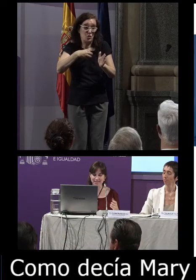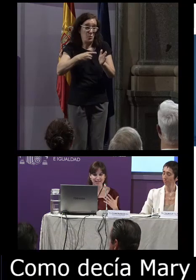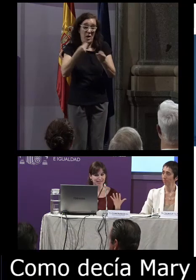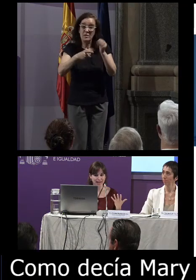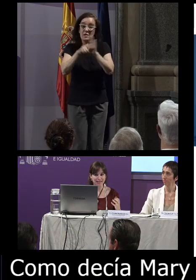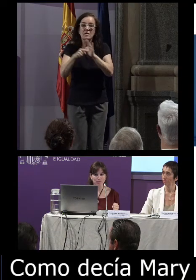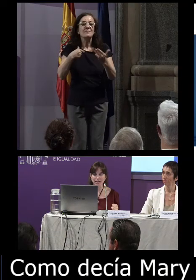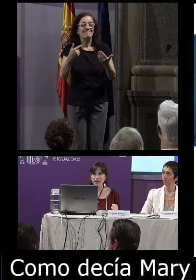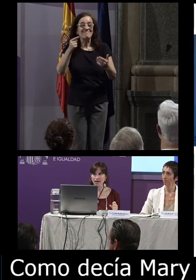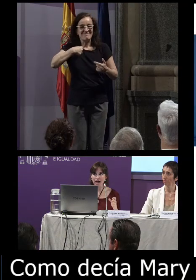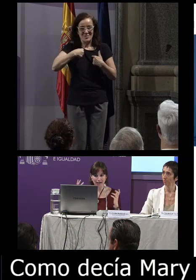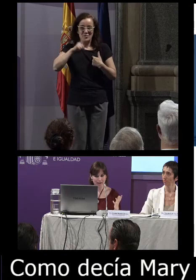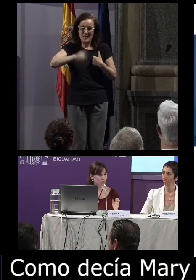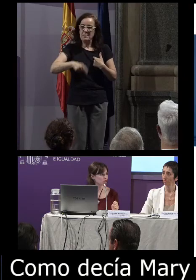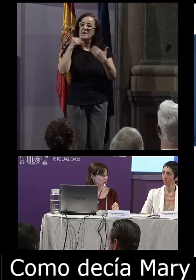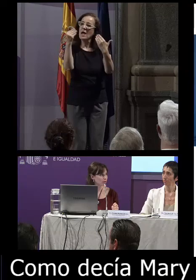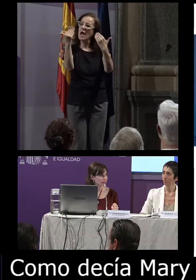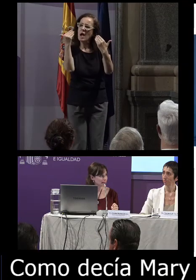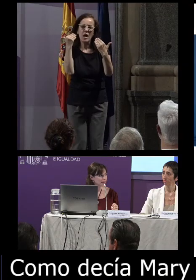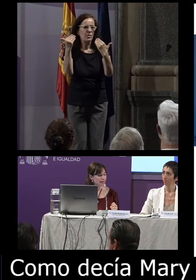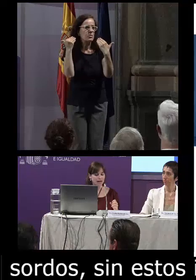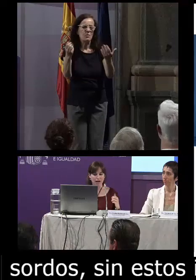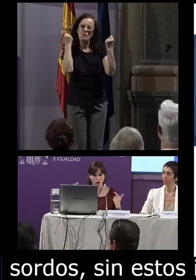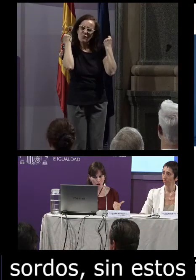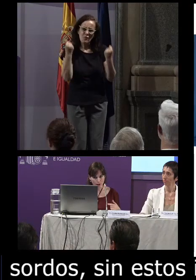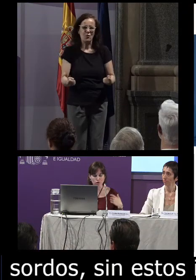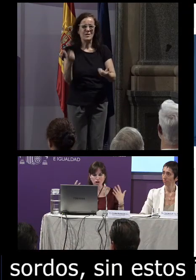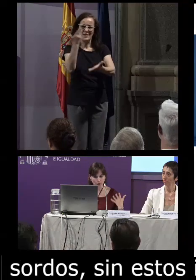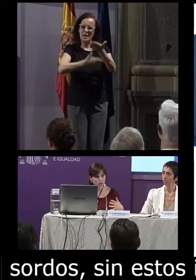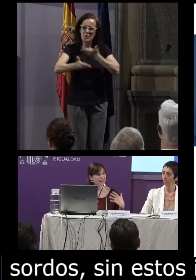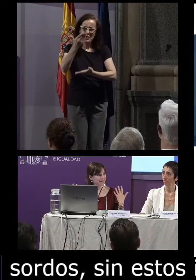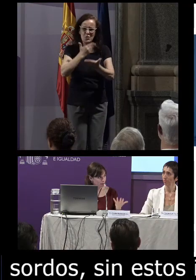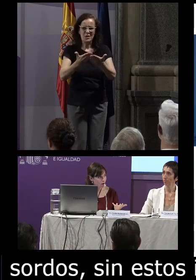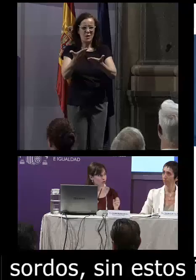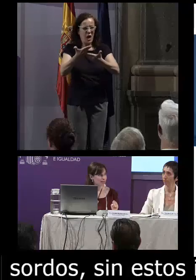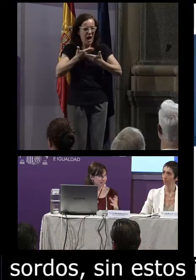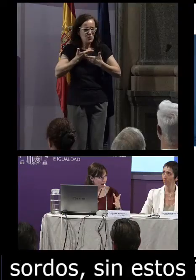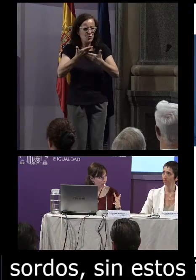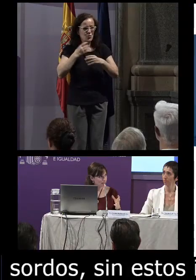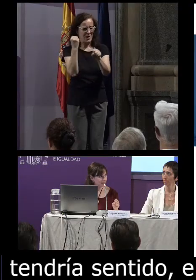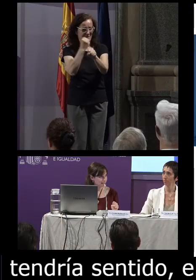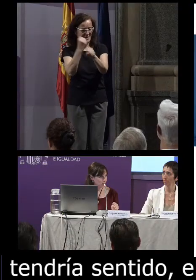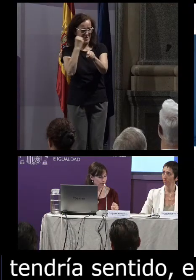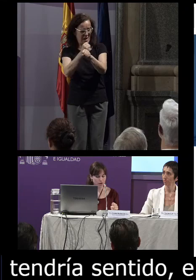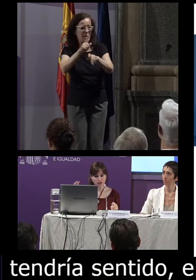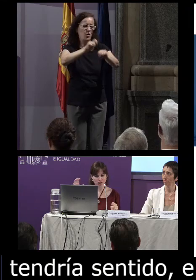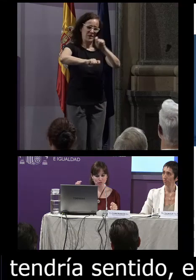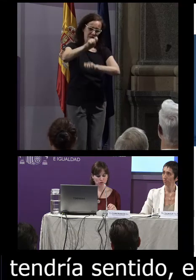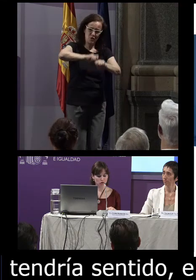desarrollar así que desde aquí también agradecemos enormemente la colaboración la ayuda el trabajo que se lleva a cabo desde las